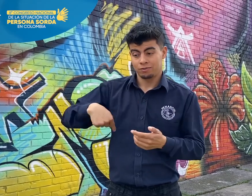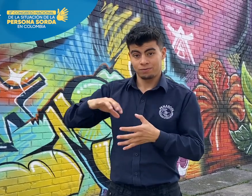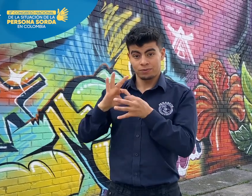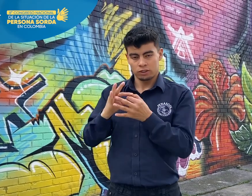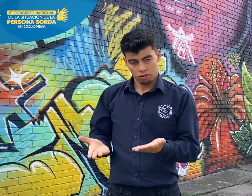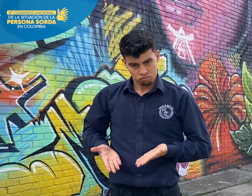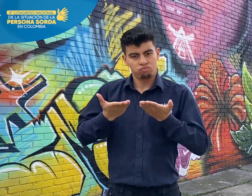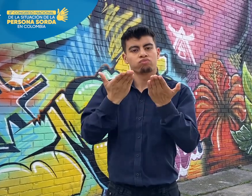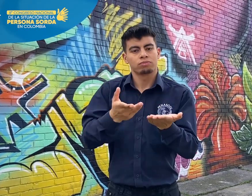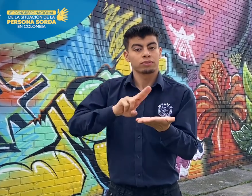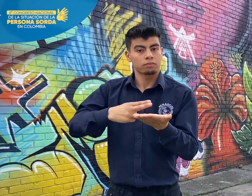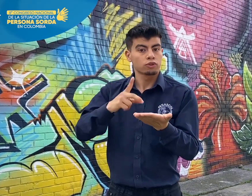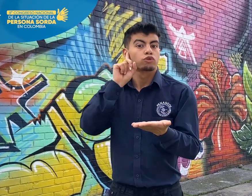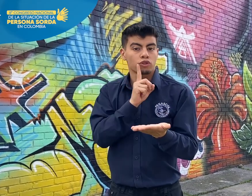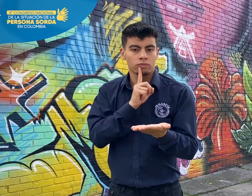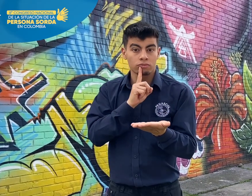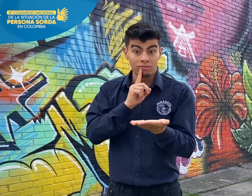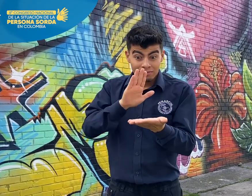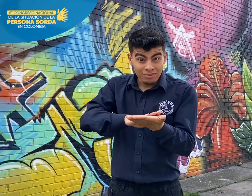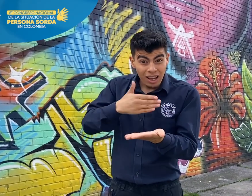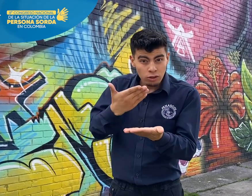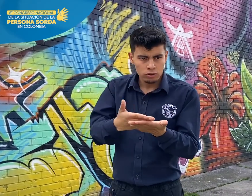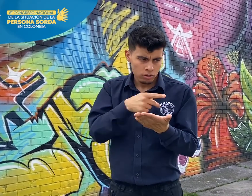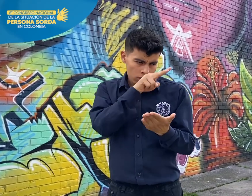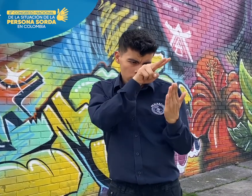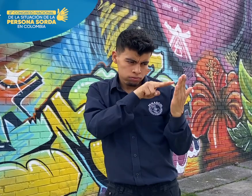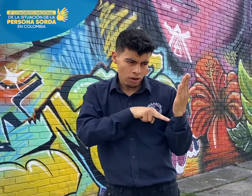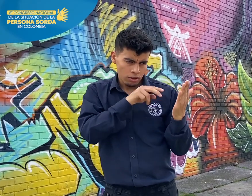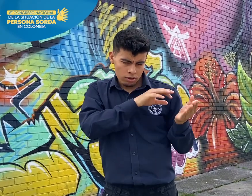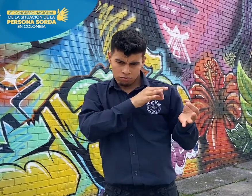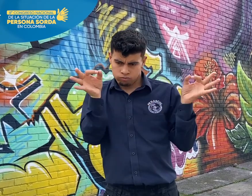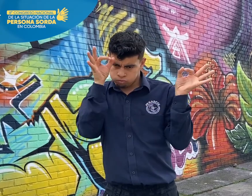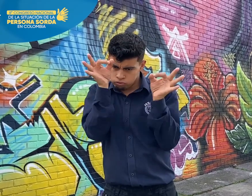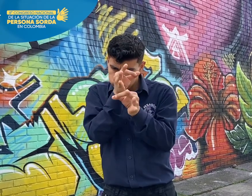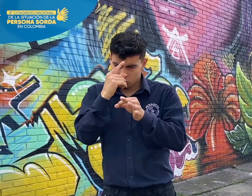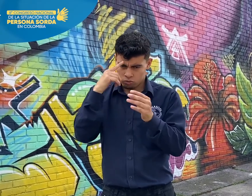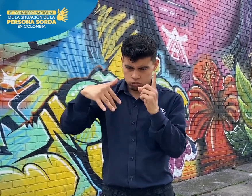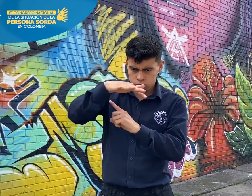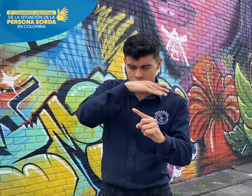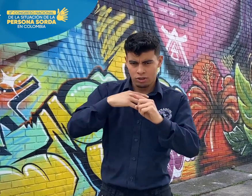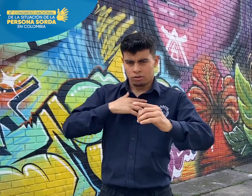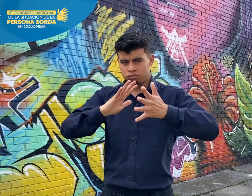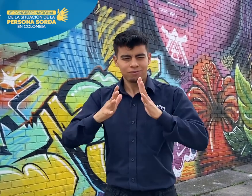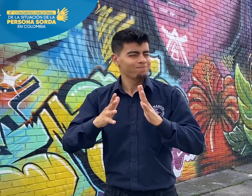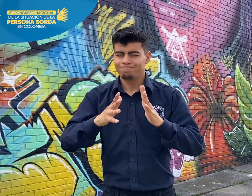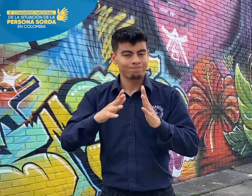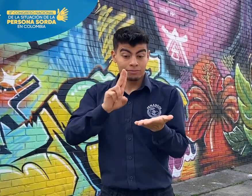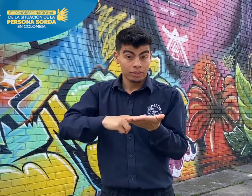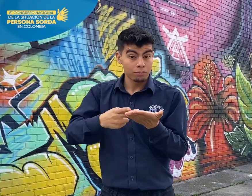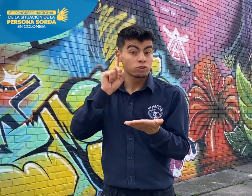barreras que el español escrito puede generar, nos dimos a la tarea de realizar una interpretación con la figura de intérprete sordo. Es